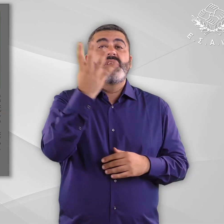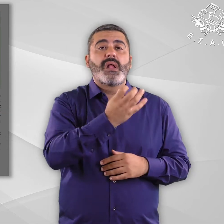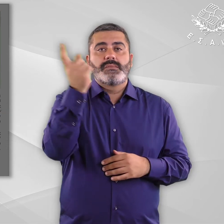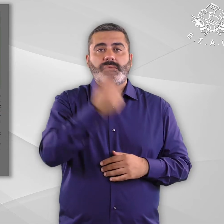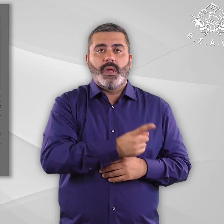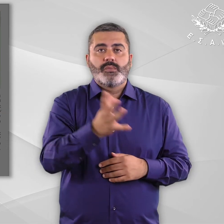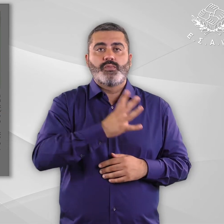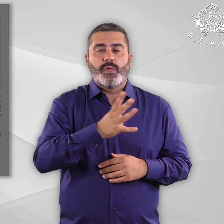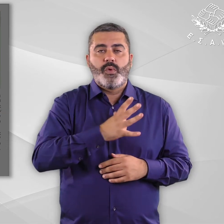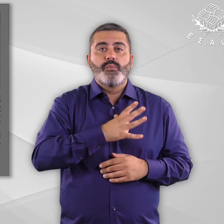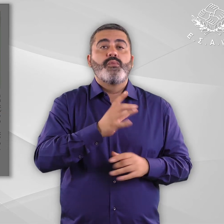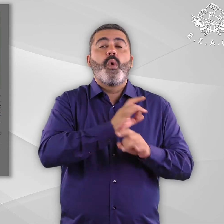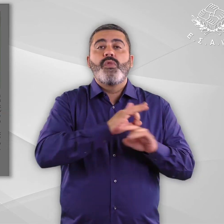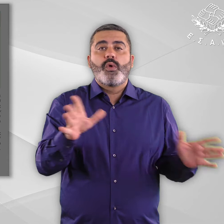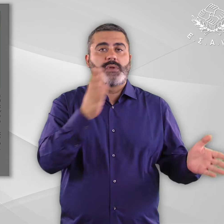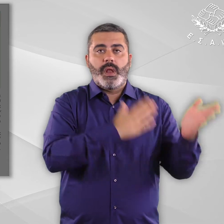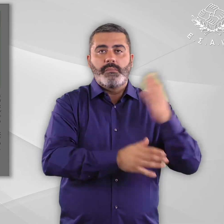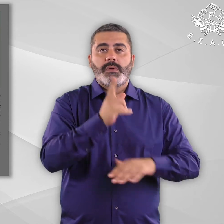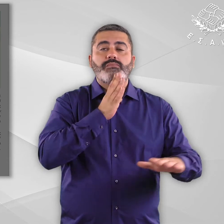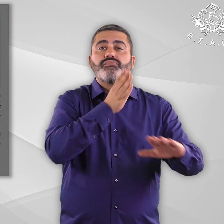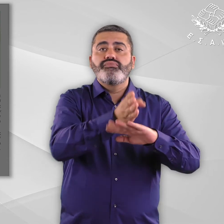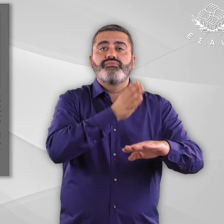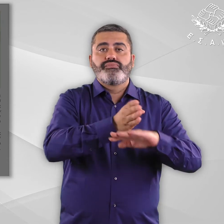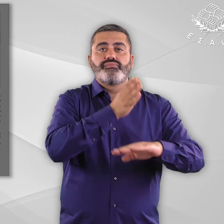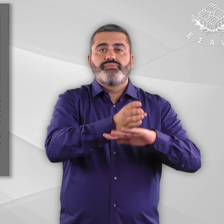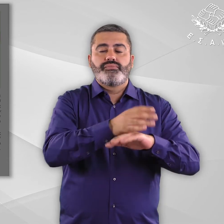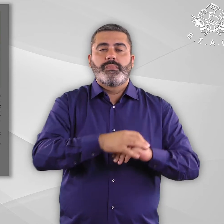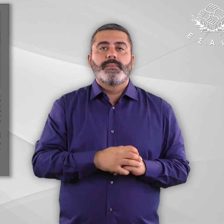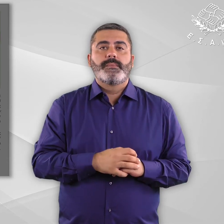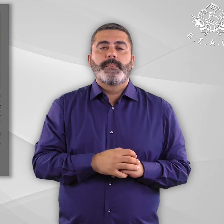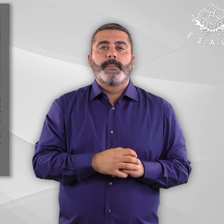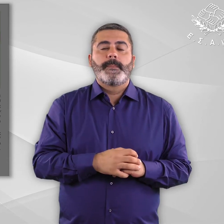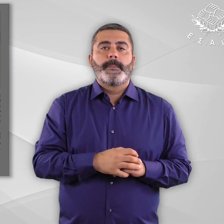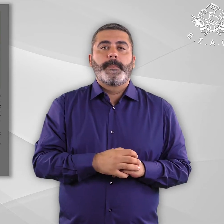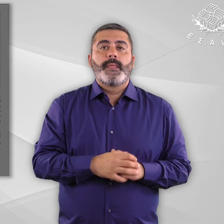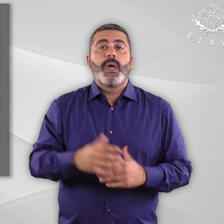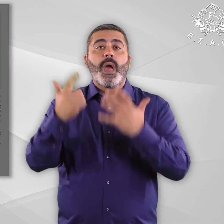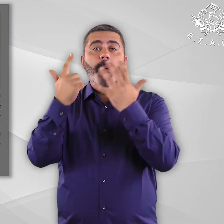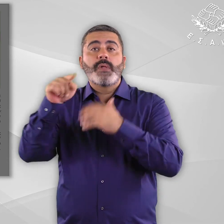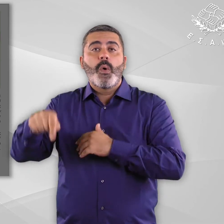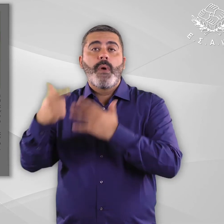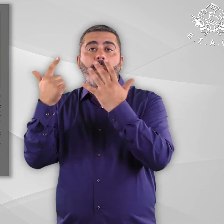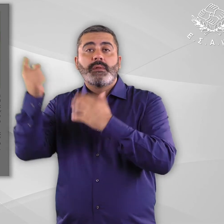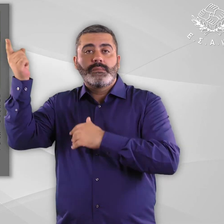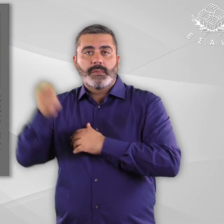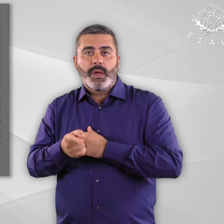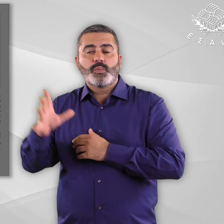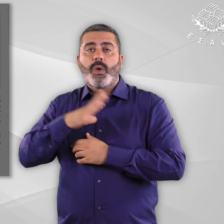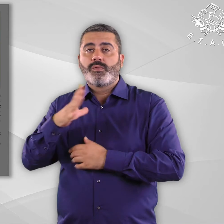χωρίς κανέναν περιορισμό δραστηριότητας. Κουκίδα, μόνο το 7,7% του πληθυσμού με σοβαρή αναπηρία έχει